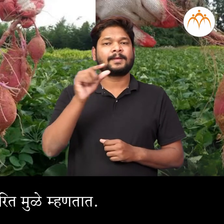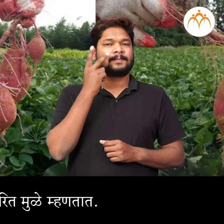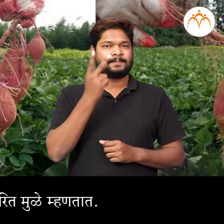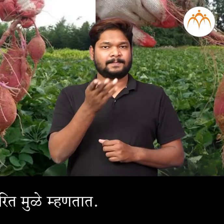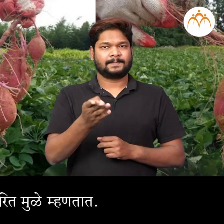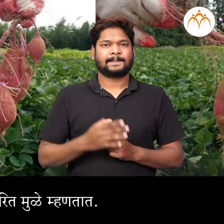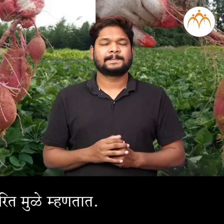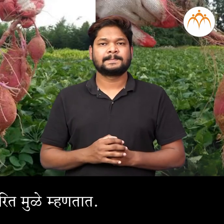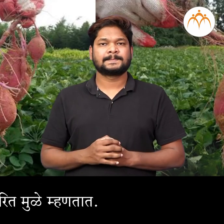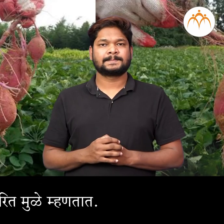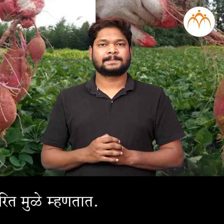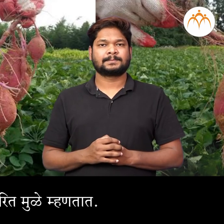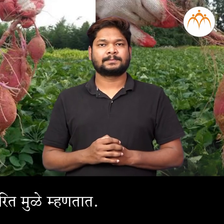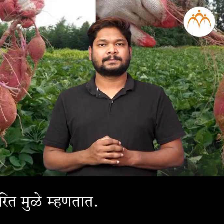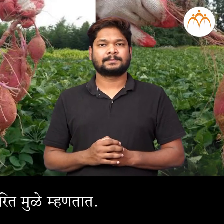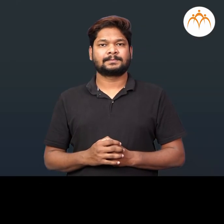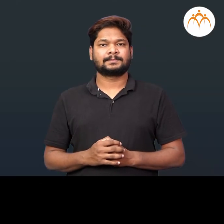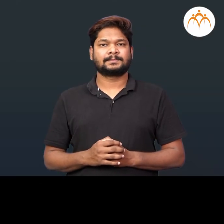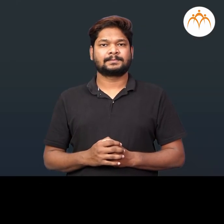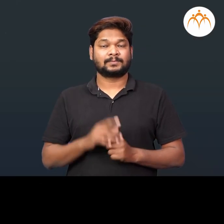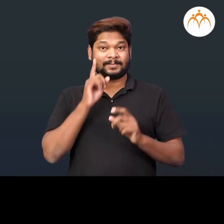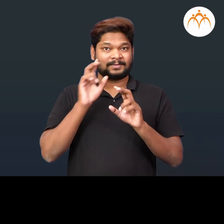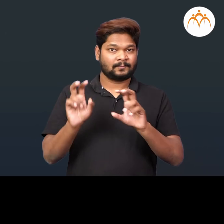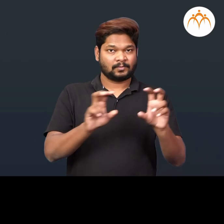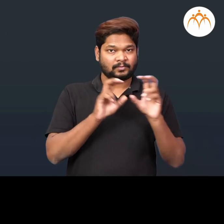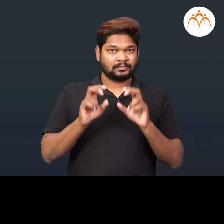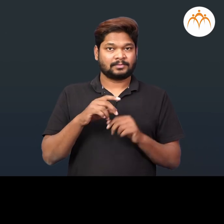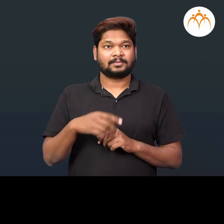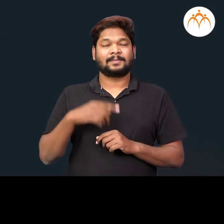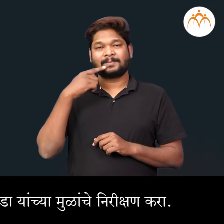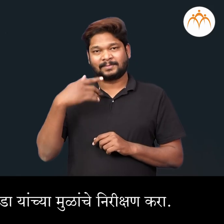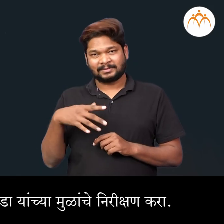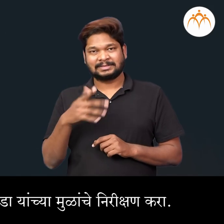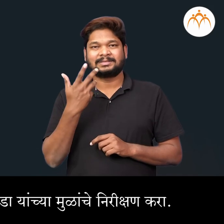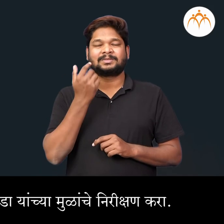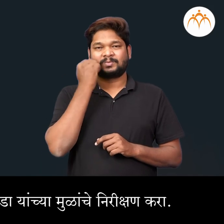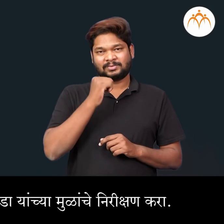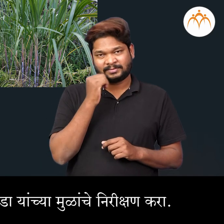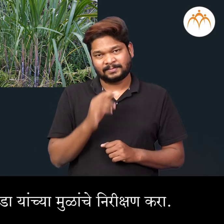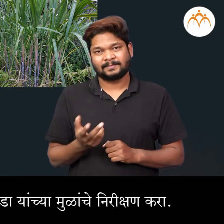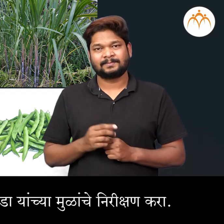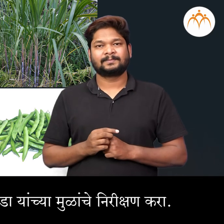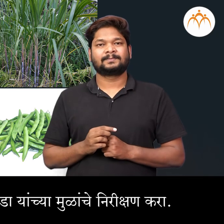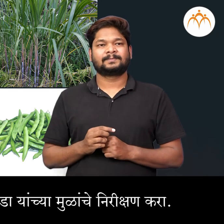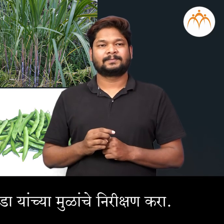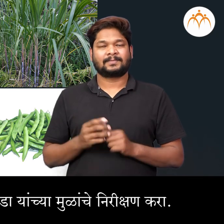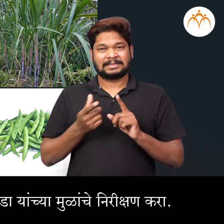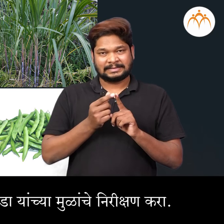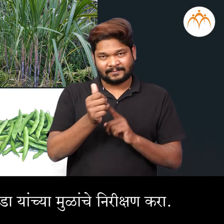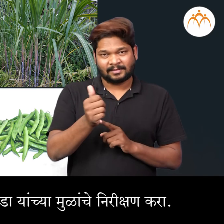रुपान तरीत मुले मन्तात आववान टोमेटो, मिर्ची, उस, घ्योडा यहनचा